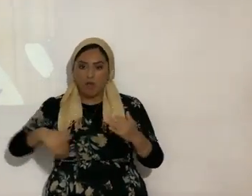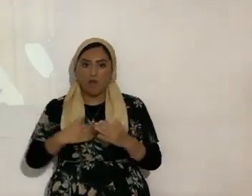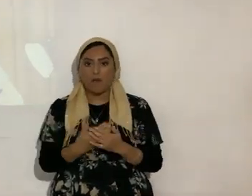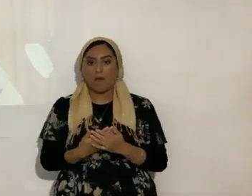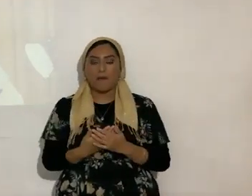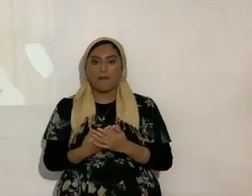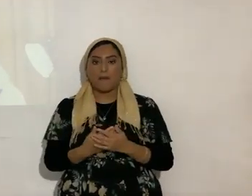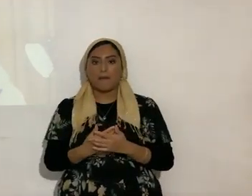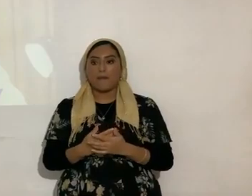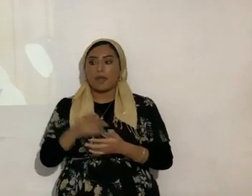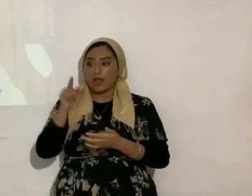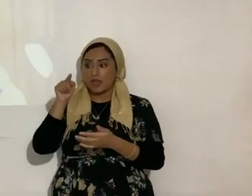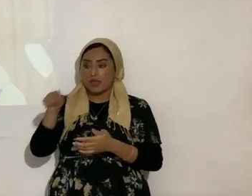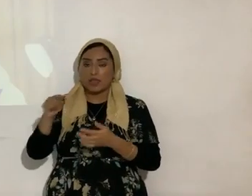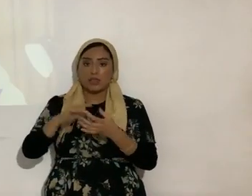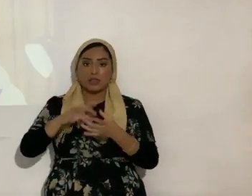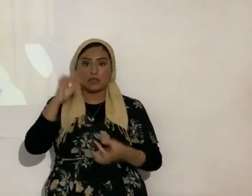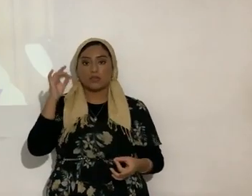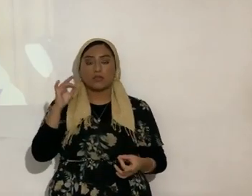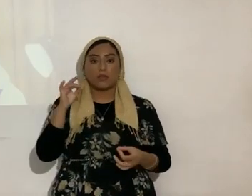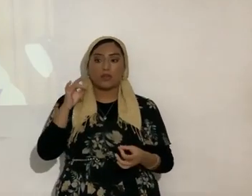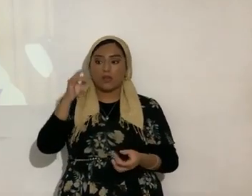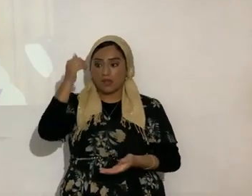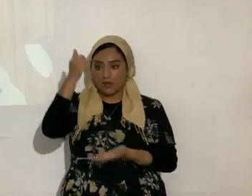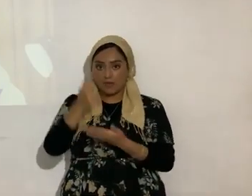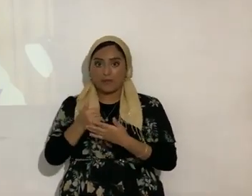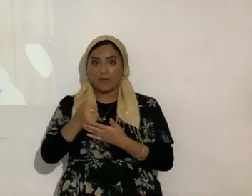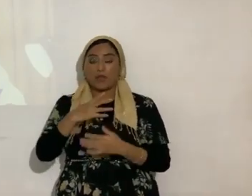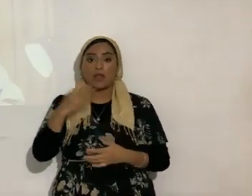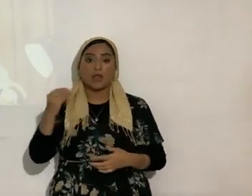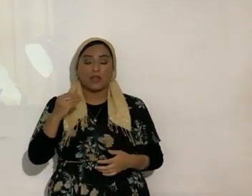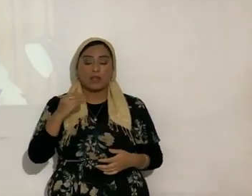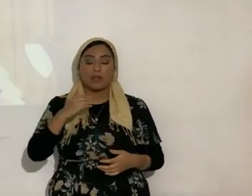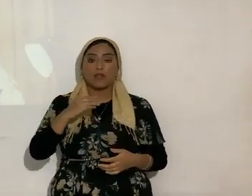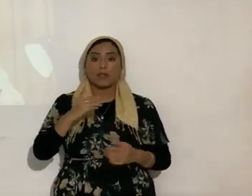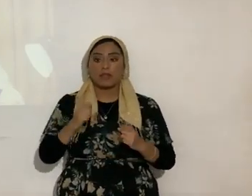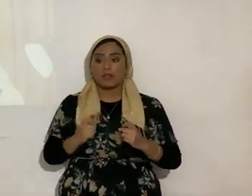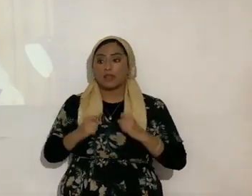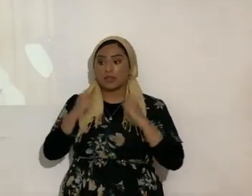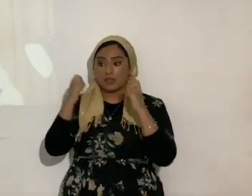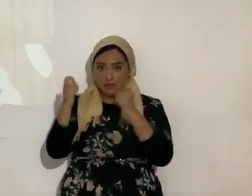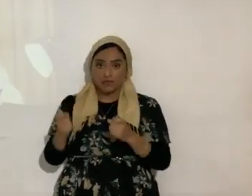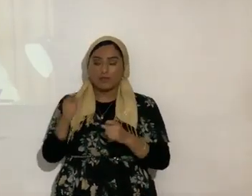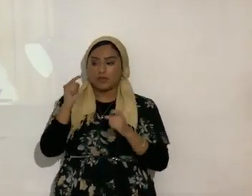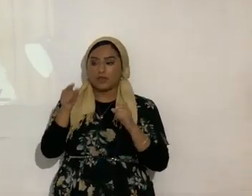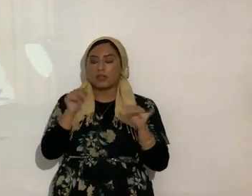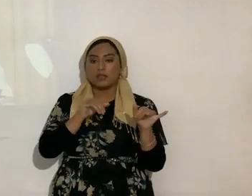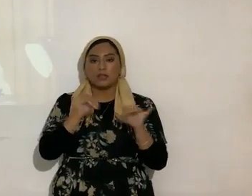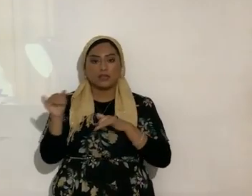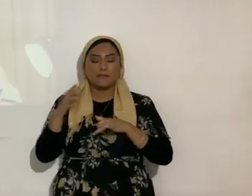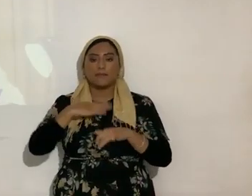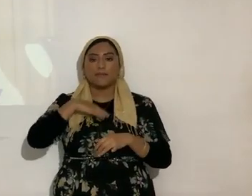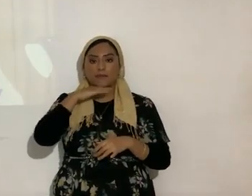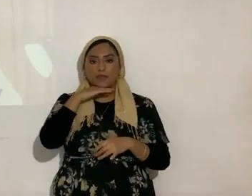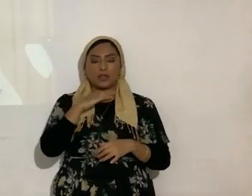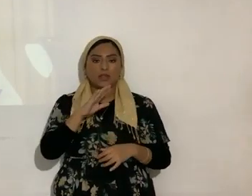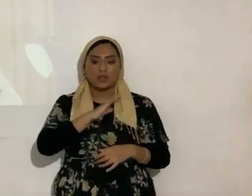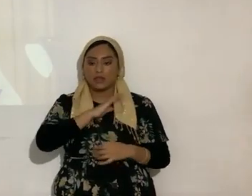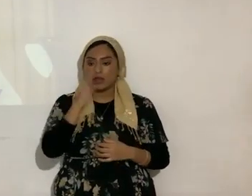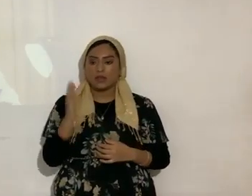ese es un alma generosa y el que saciare o sea ese es el que da él también será saciado nunca se acaba la bendición